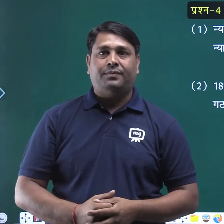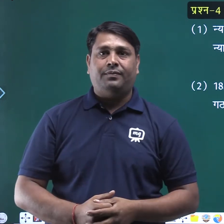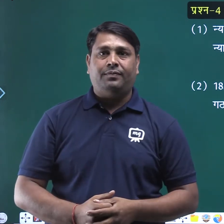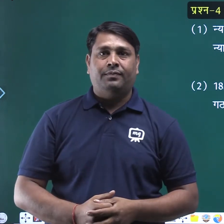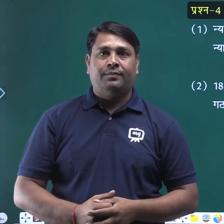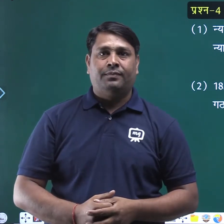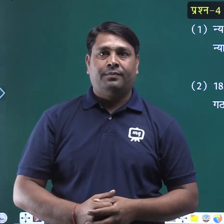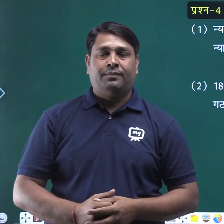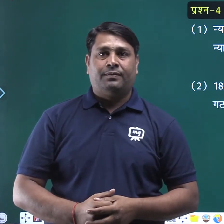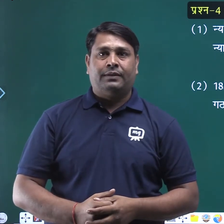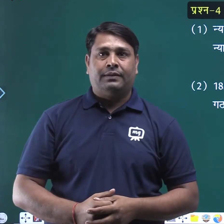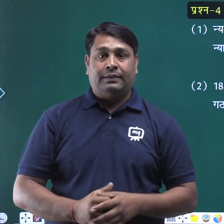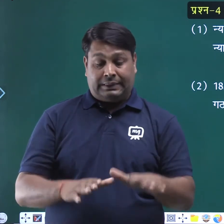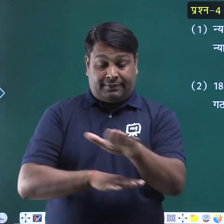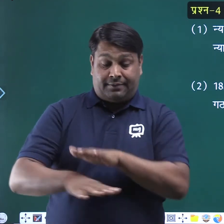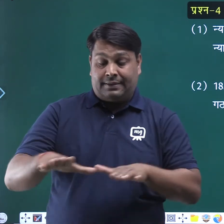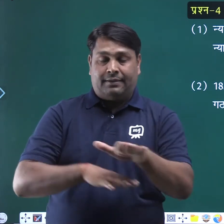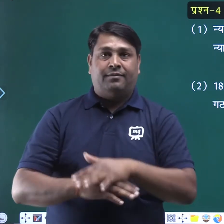व्यवस्था को